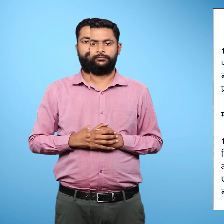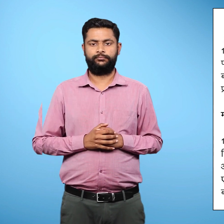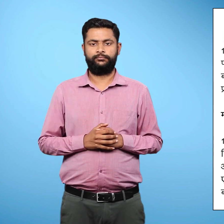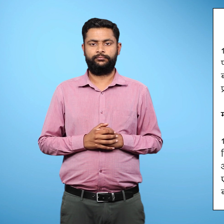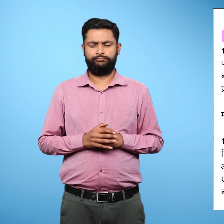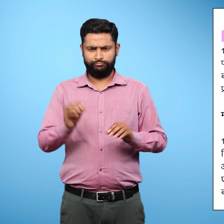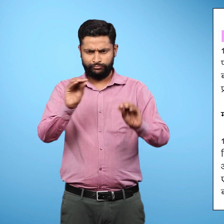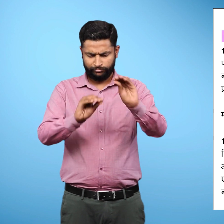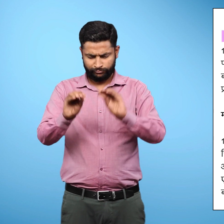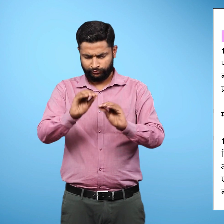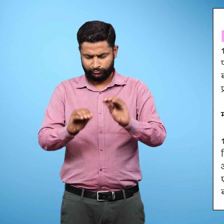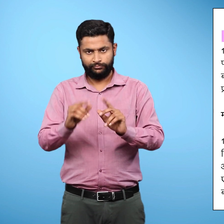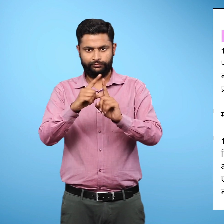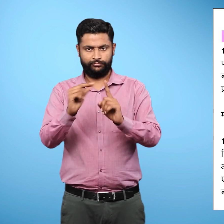आओ कुछ करें